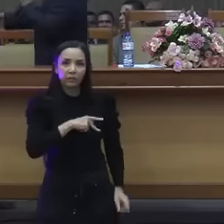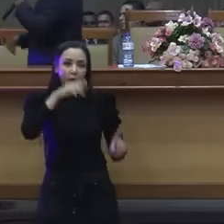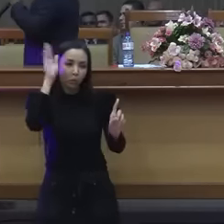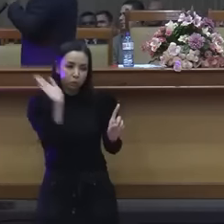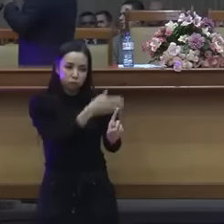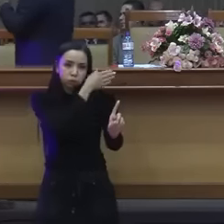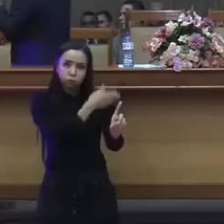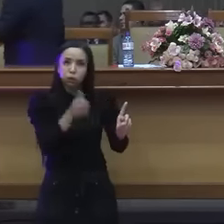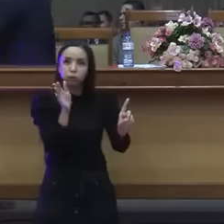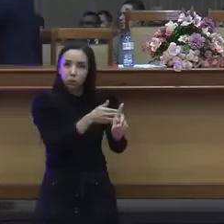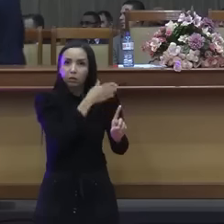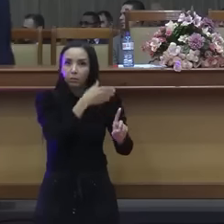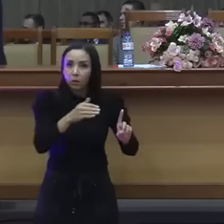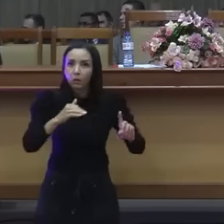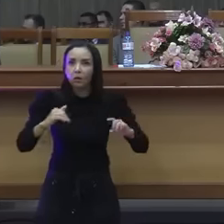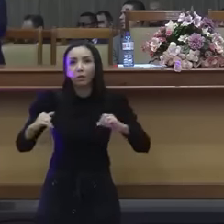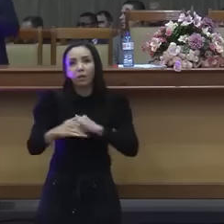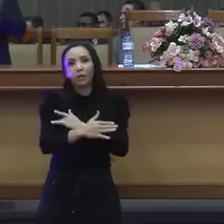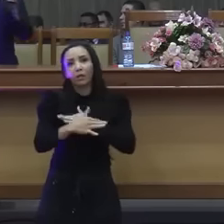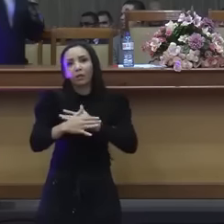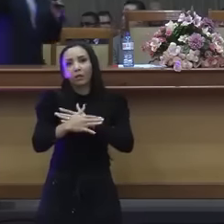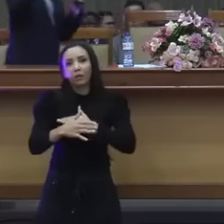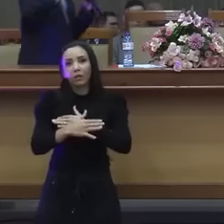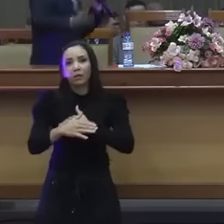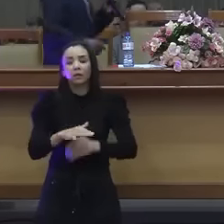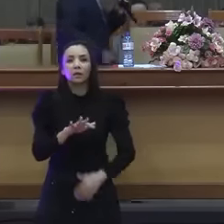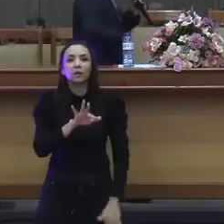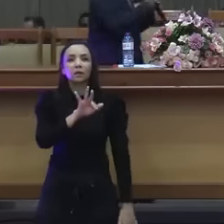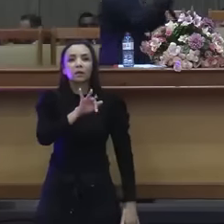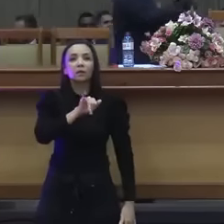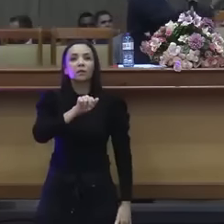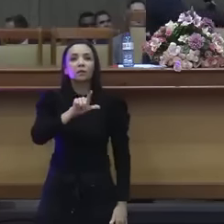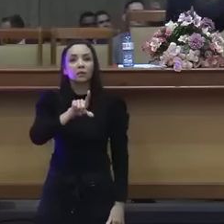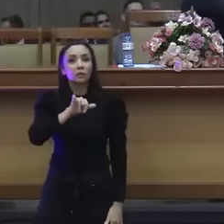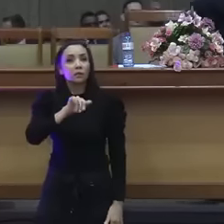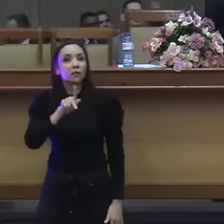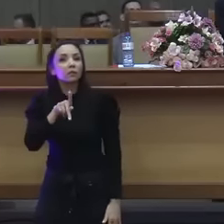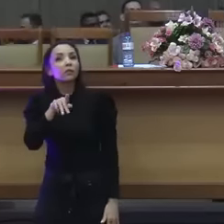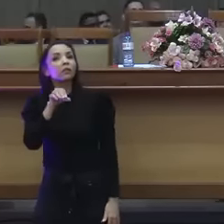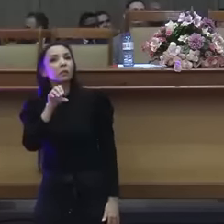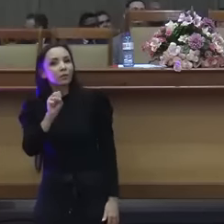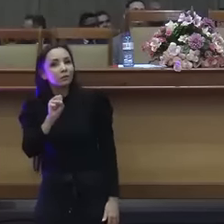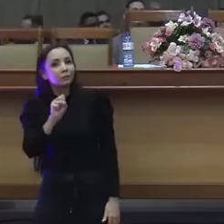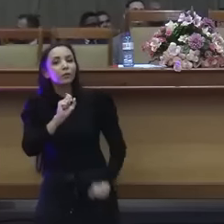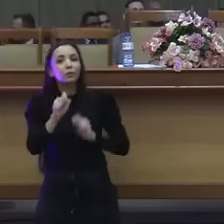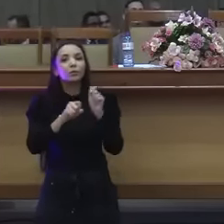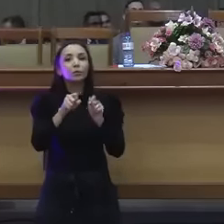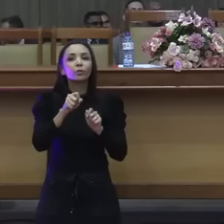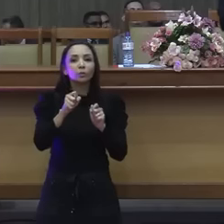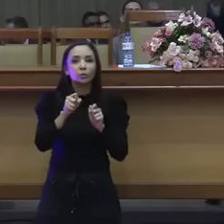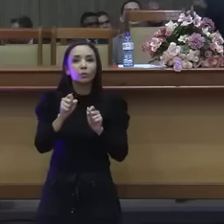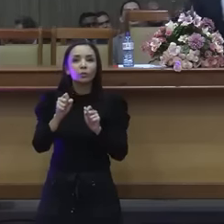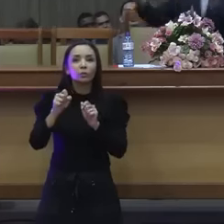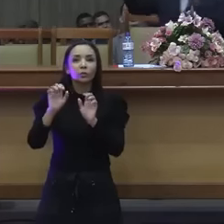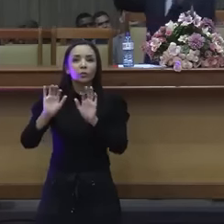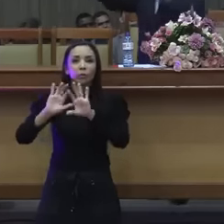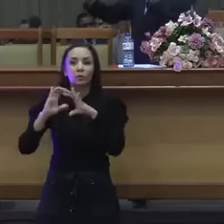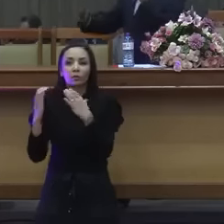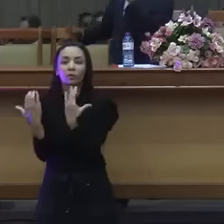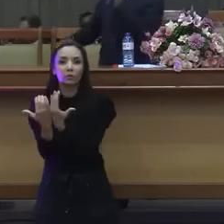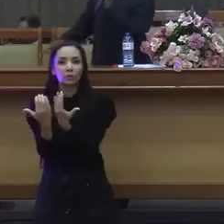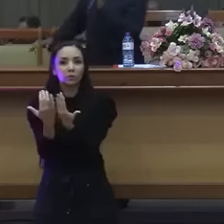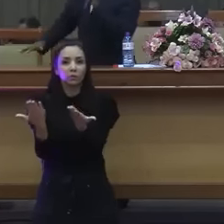em Filipes, não foi, Gesso? Agora, eu pergunto aqui a igreja, e o que foi que a comunidade de lá, as